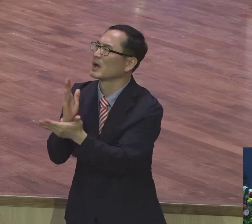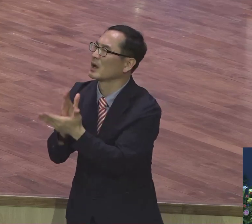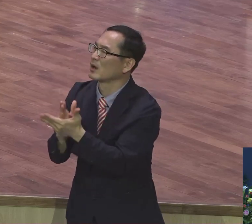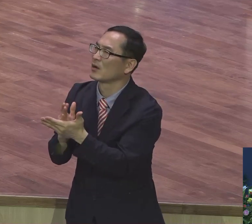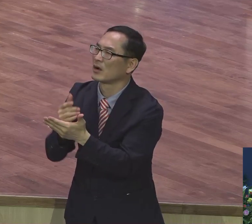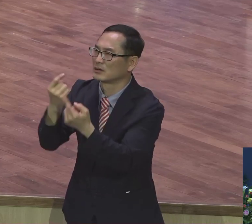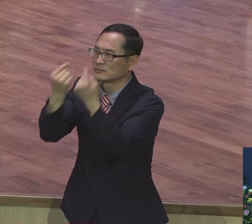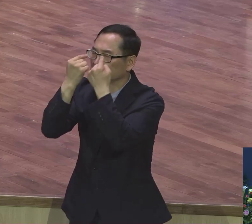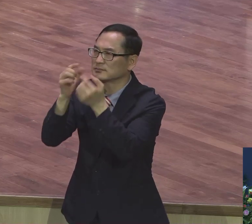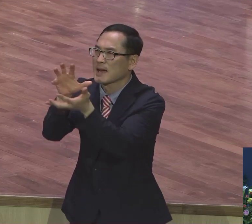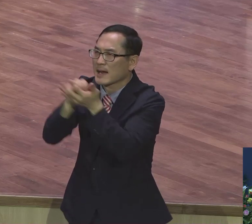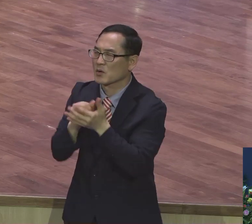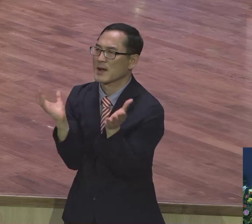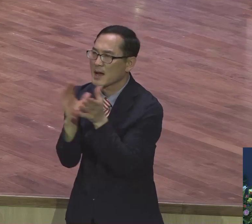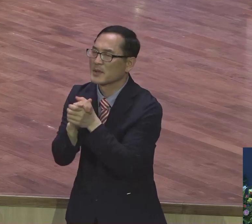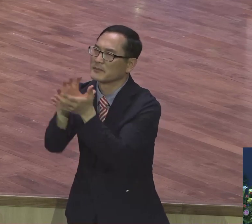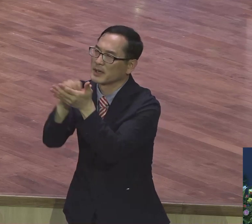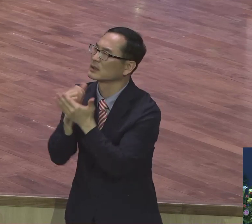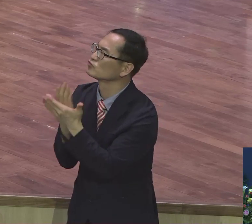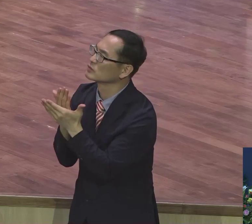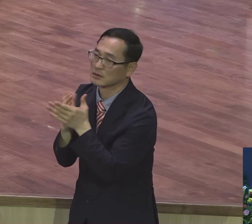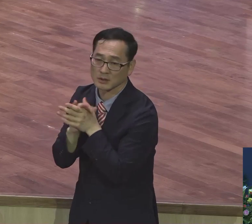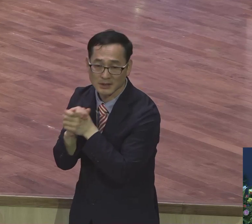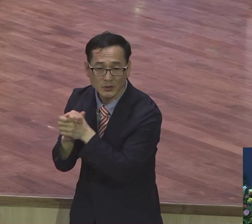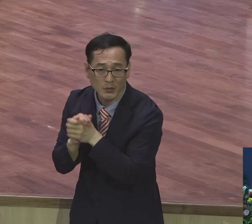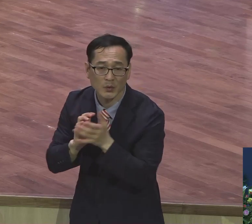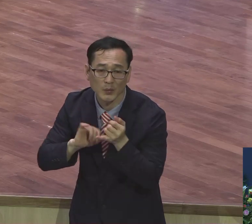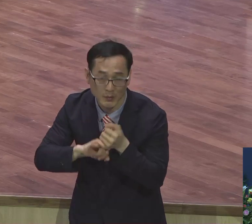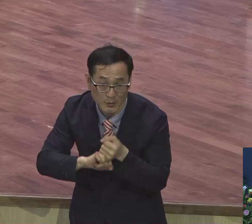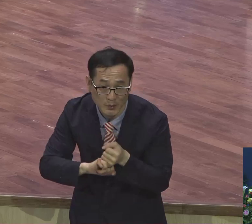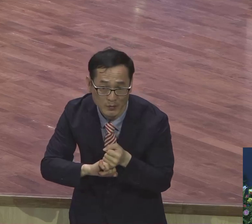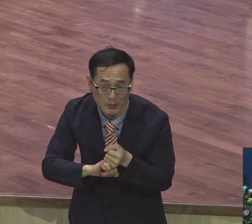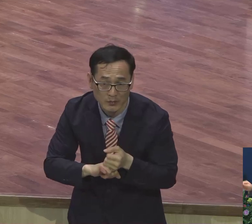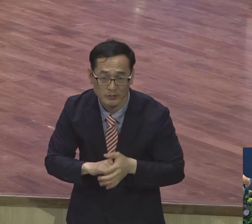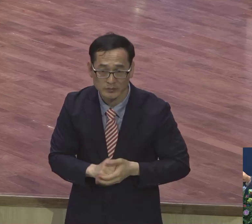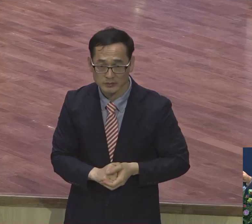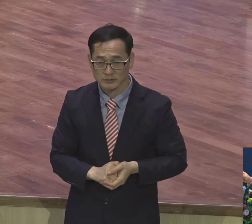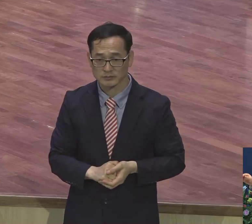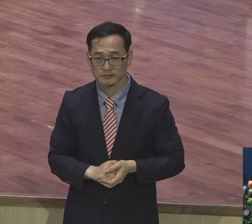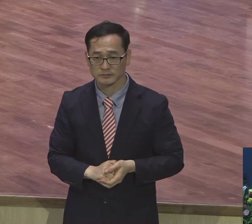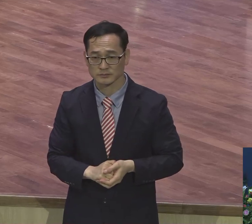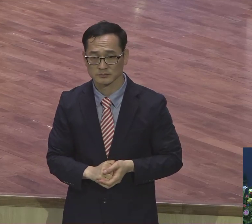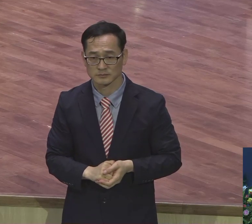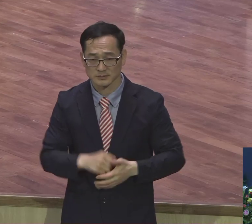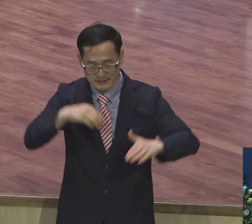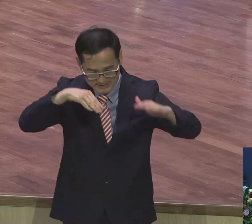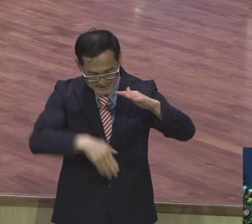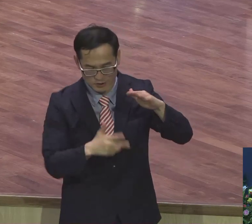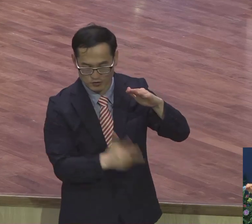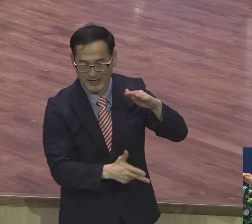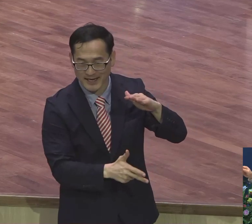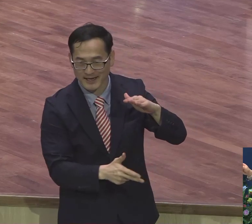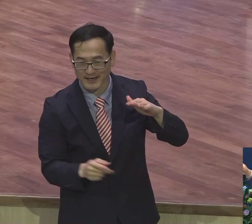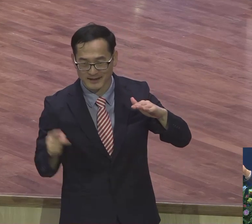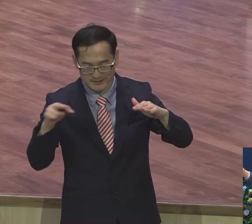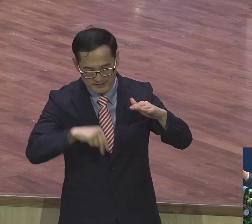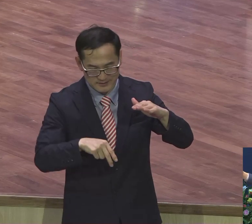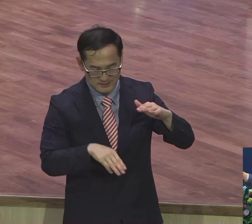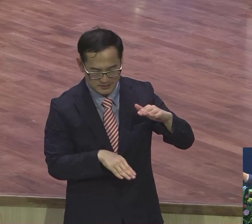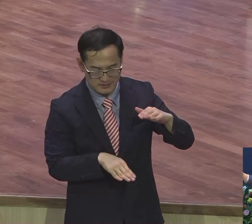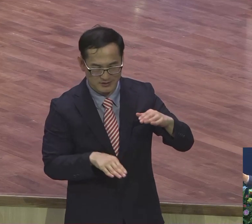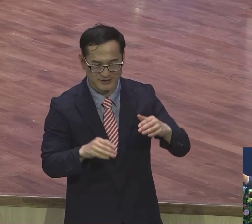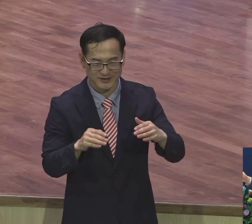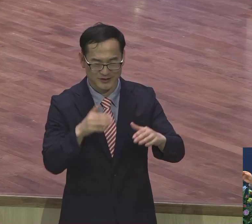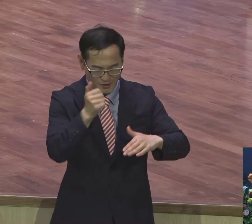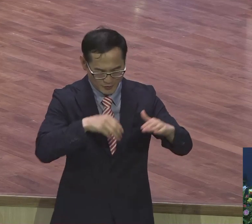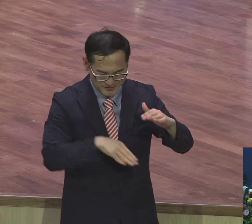말짱헌니 다 쫙아가버려요. 이 주차장에서 나가다가 지하 3층에서 나가다가 다 쏟아버려요.